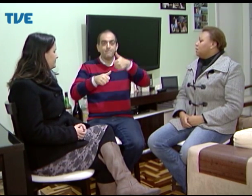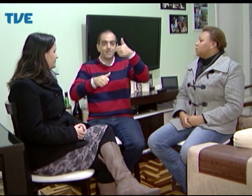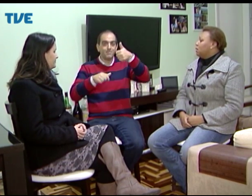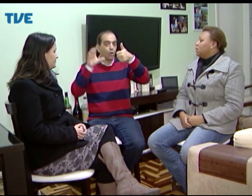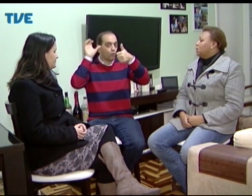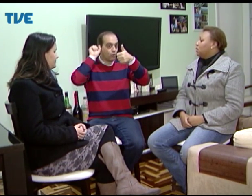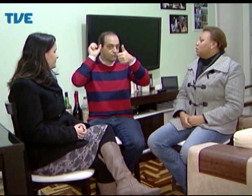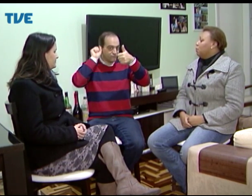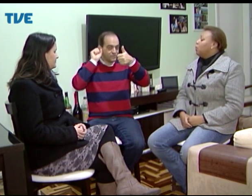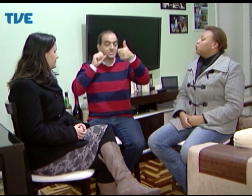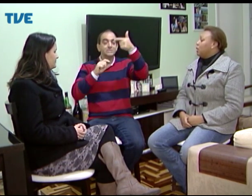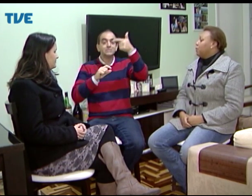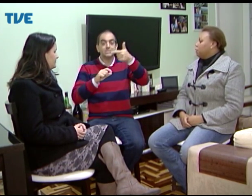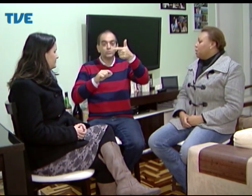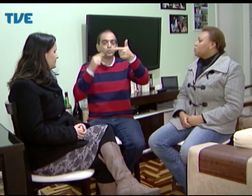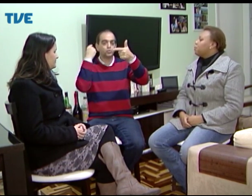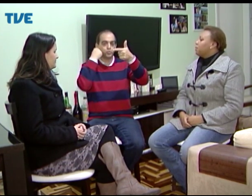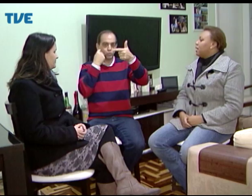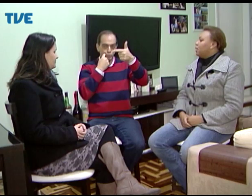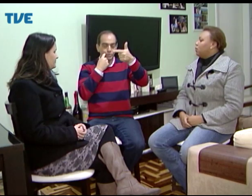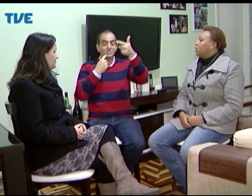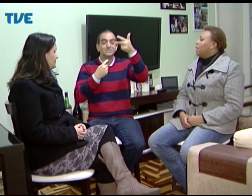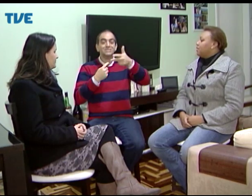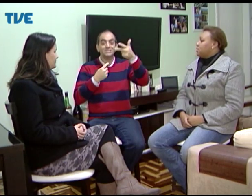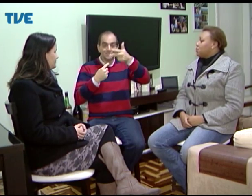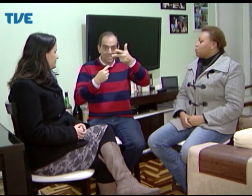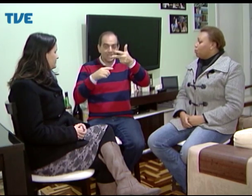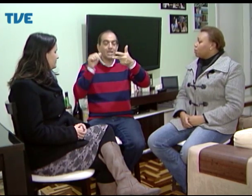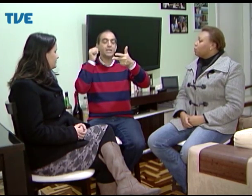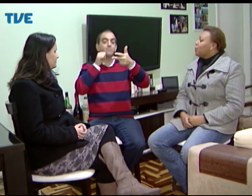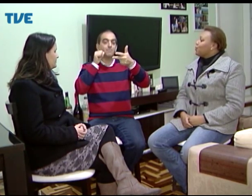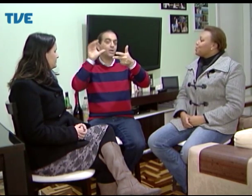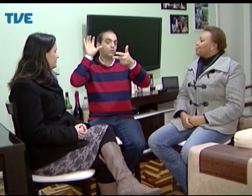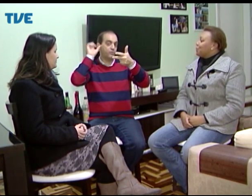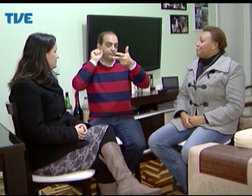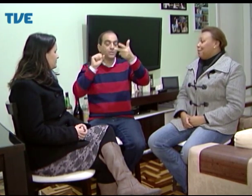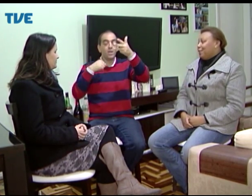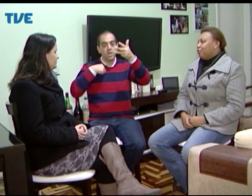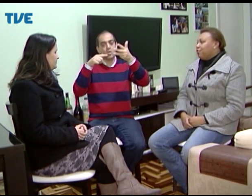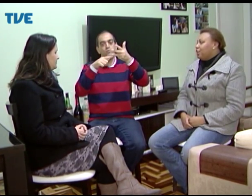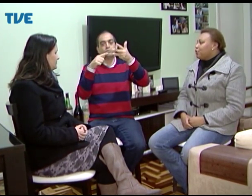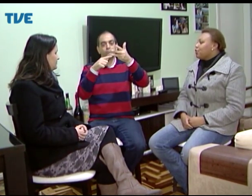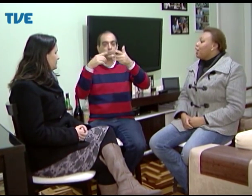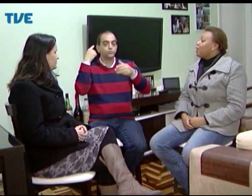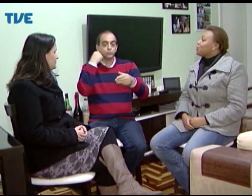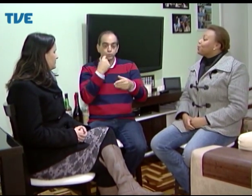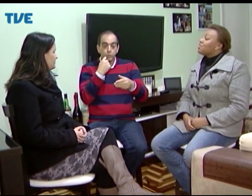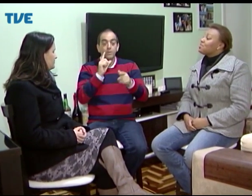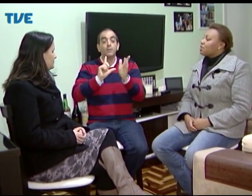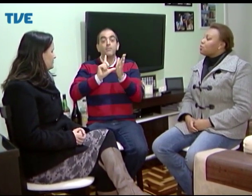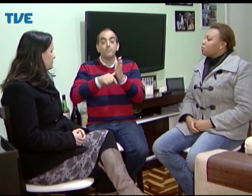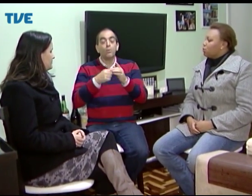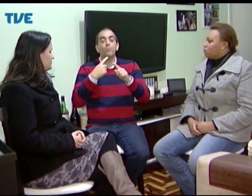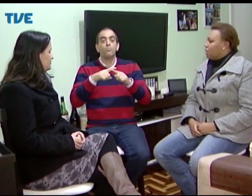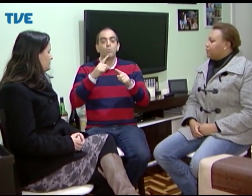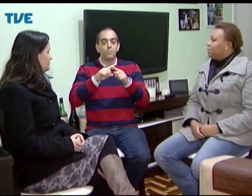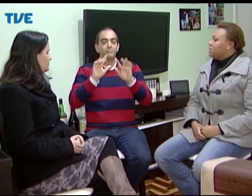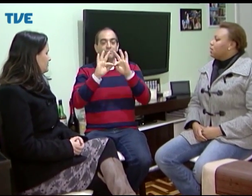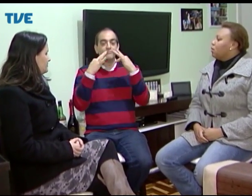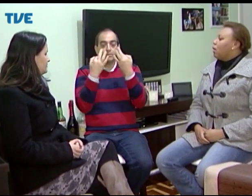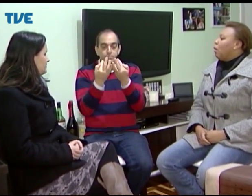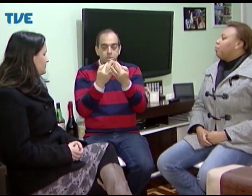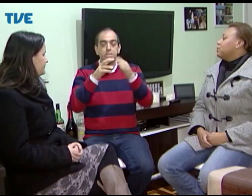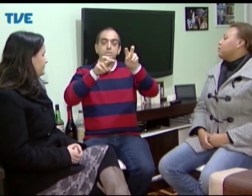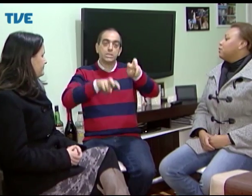nasci, eu tinha irmãos, o primeiro nasceu surdo, o segundo é uma menina ouvinte, eu sou o terceiro surdo.